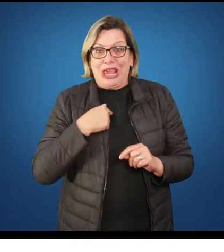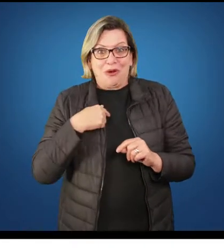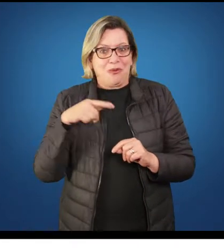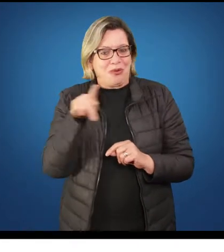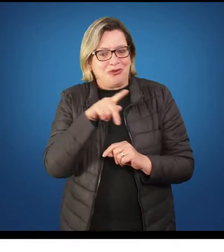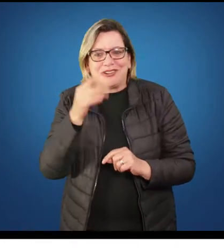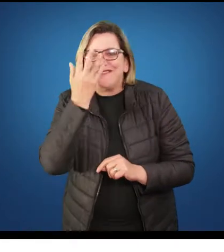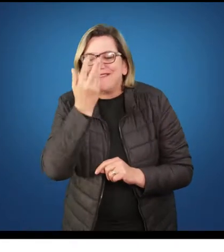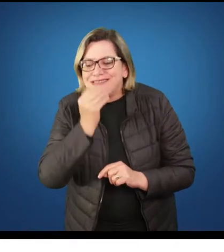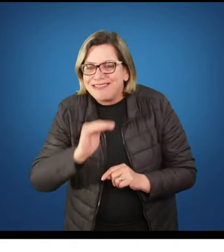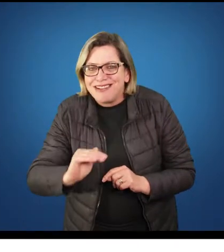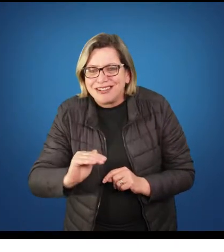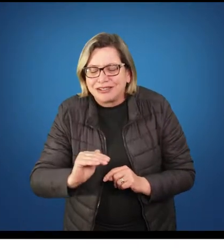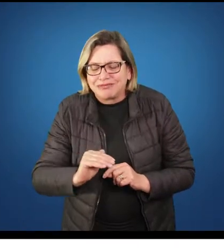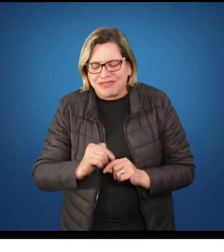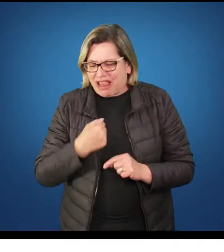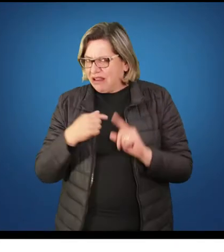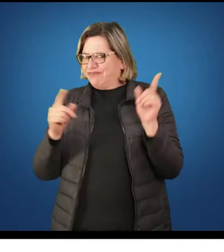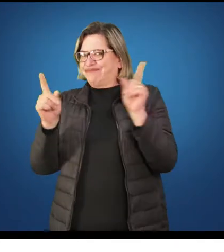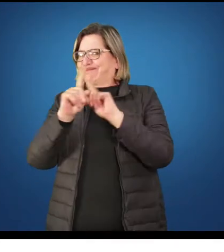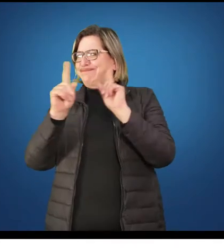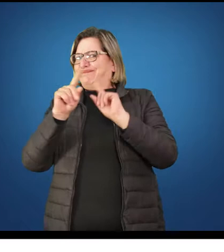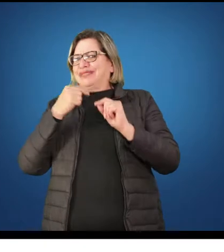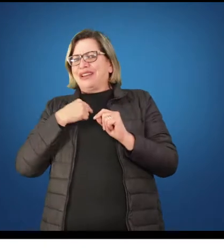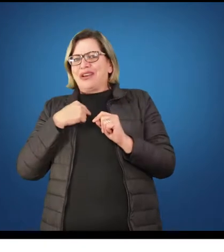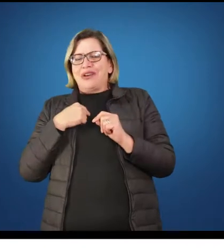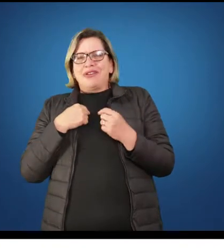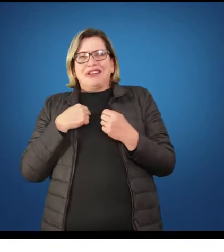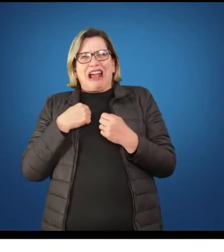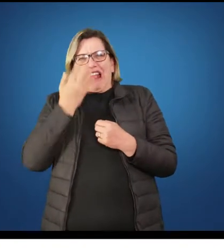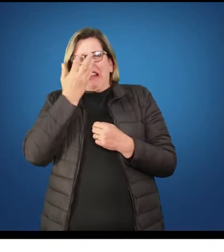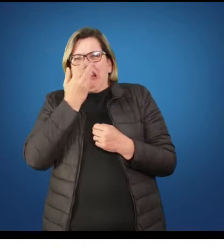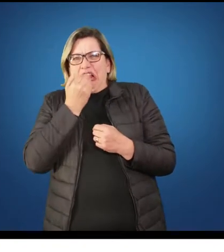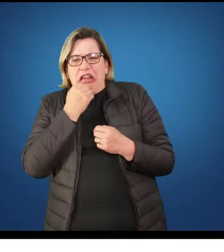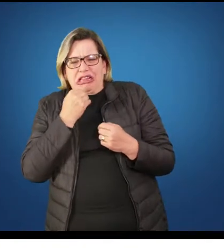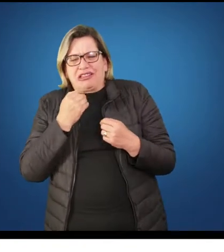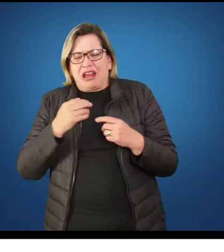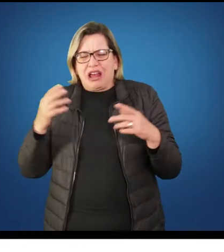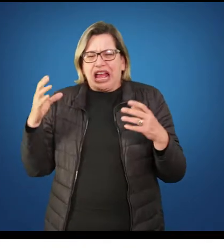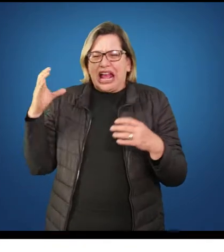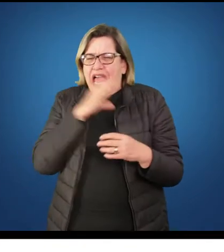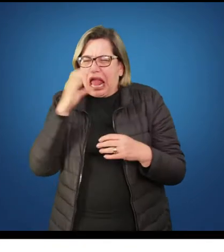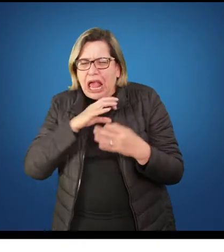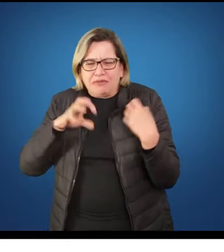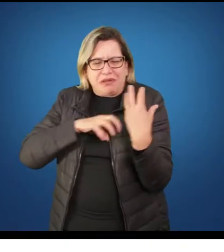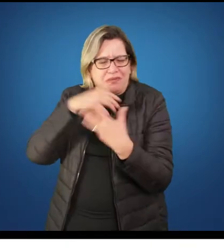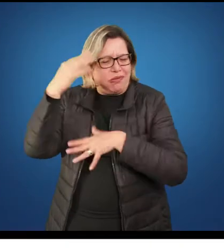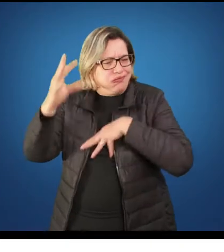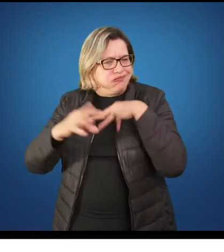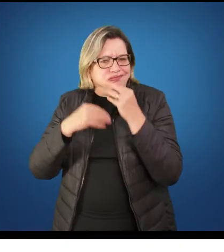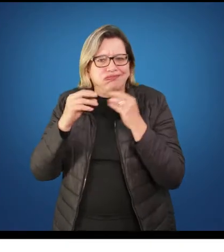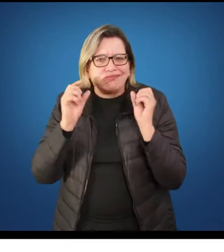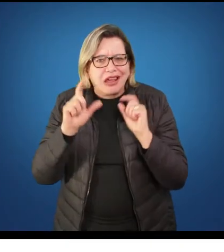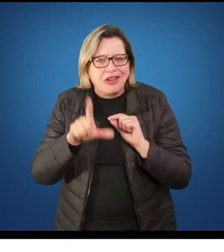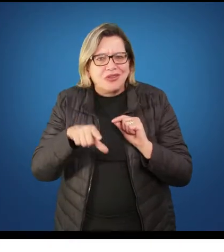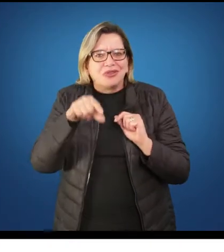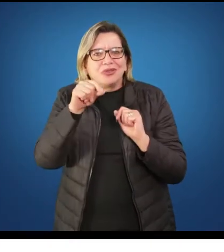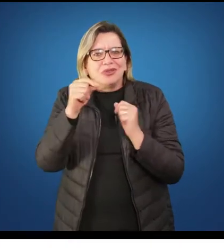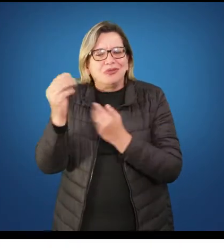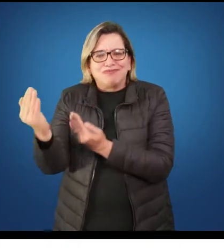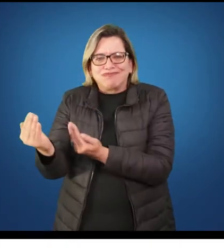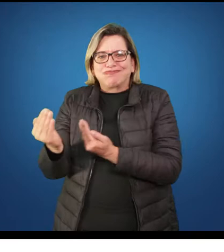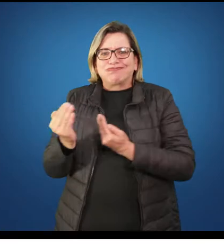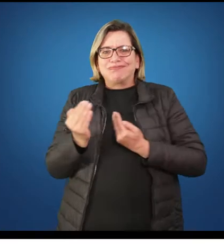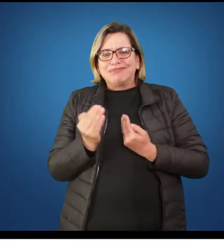influenciando na nossa maneira de enxergá-los e, consequentemente, de preparar a nossa ação no dia a dia. A ideia,